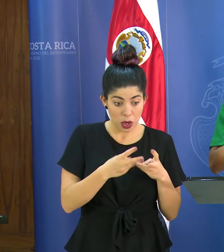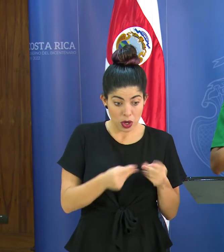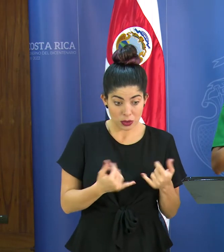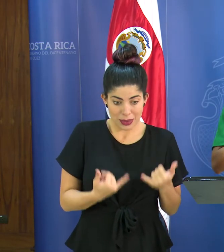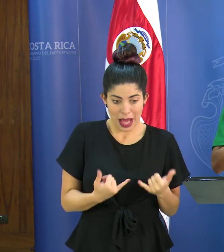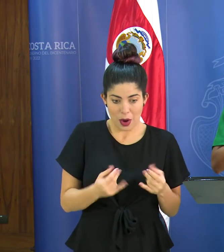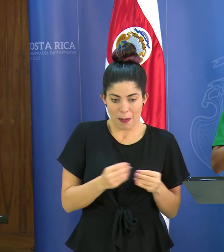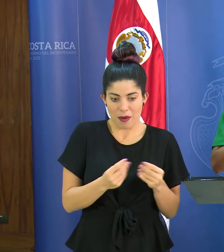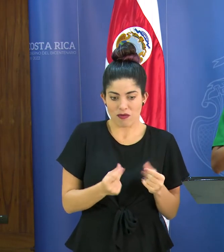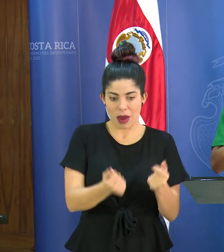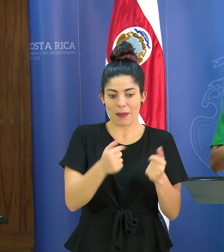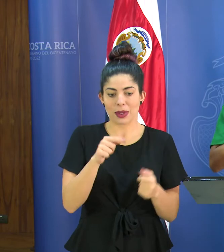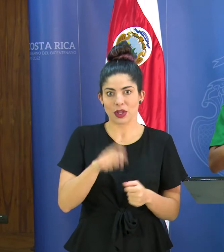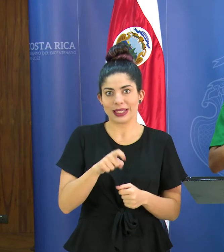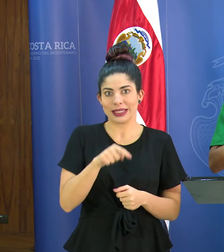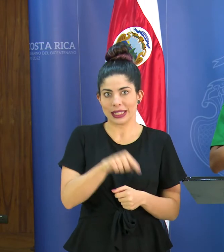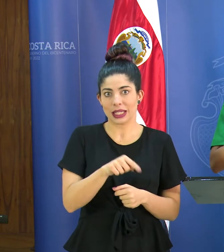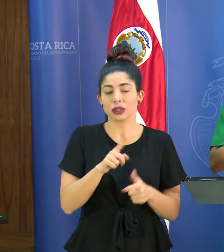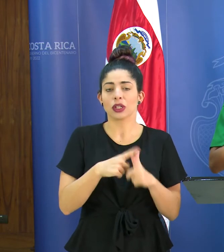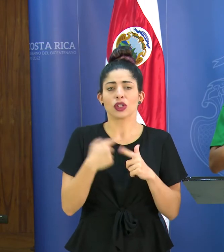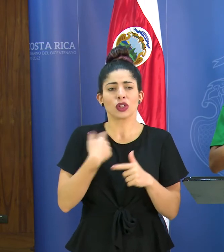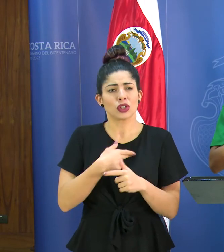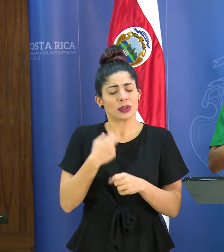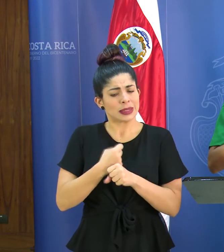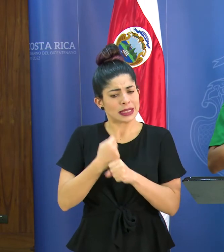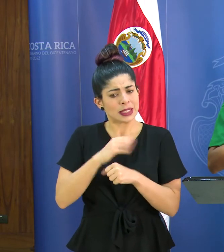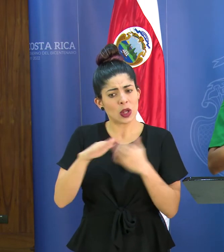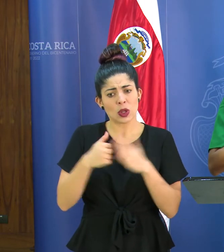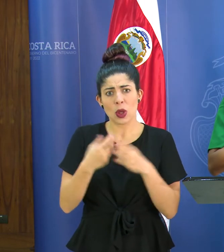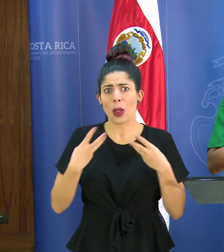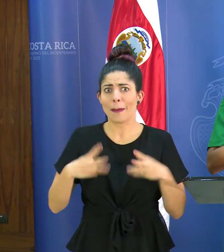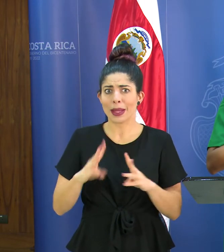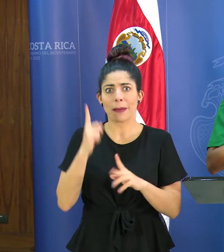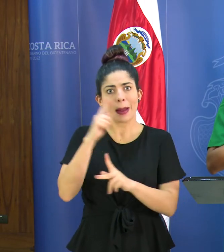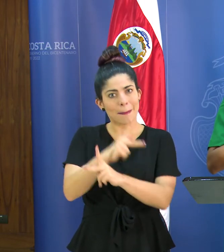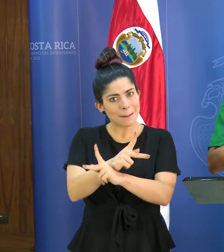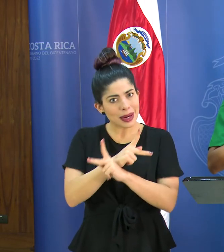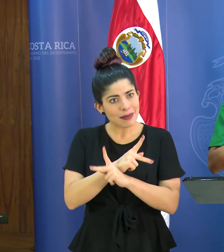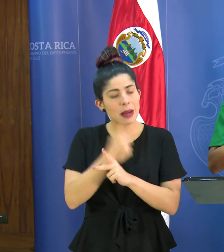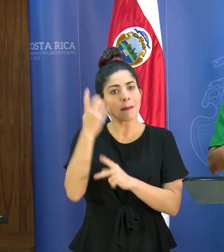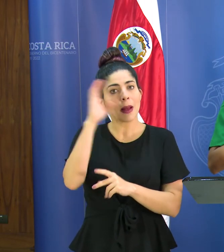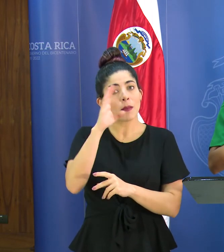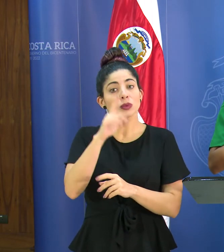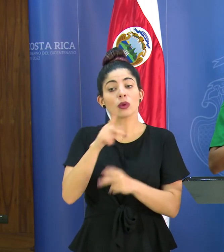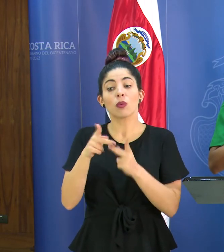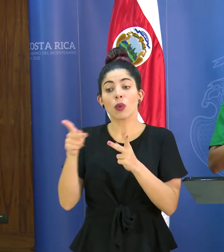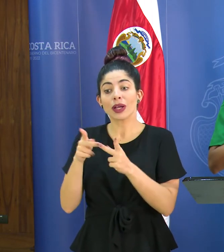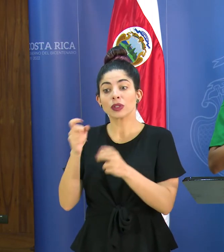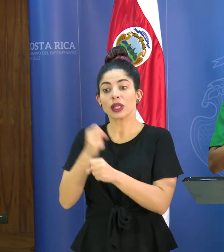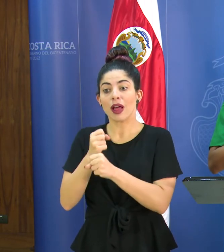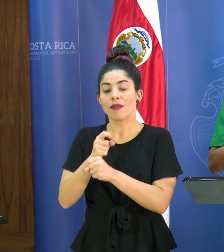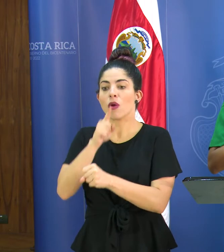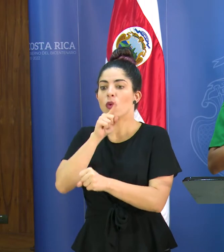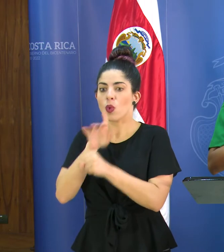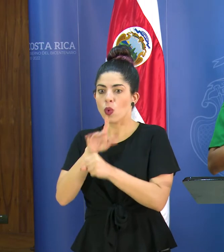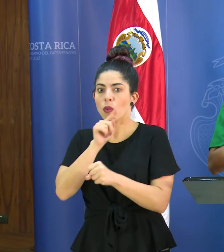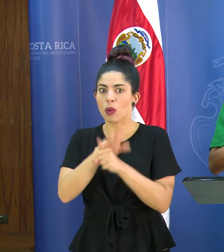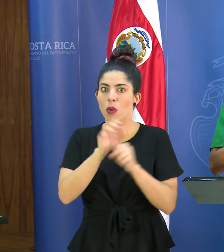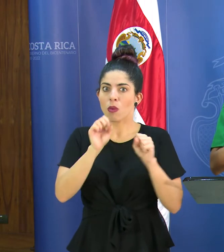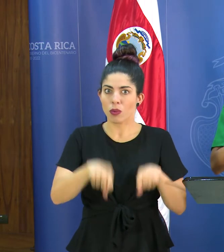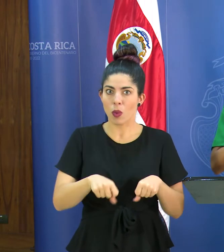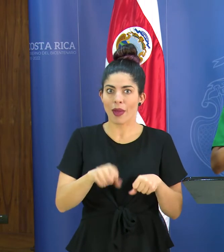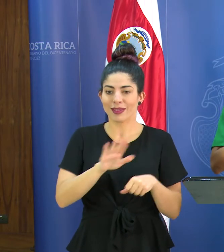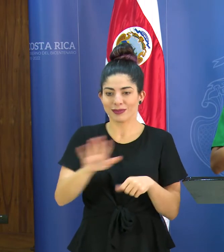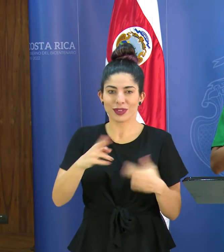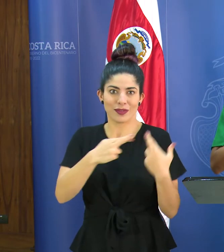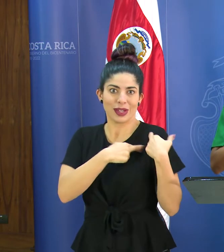ya esta necesidad así que estamos tomando todas las medidas preventivas para garantizar que los puestos de trabajo puedan atenderse las